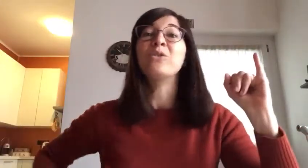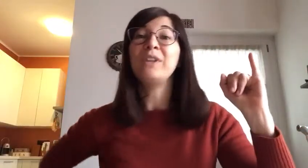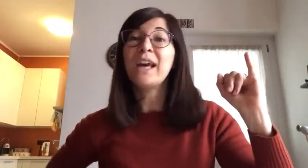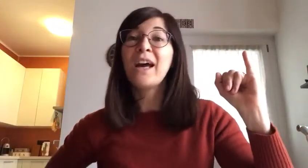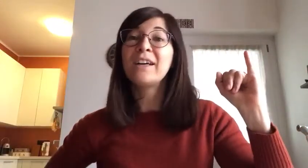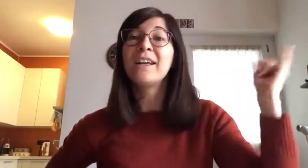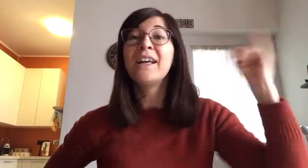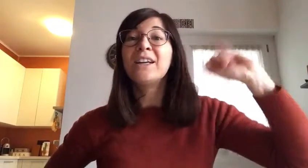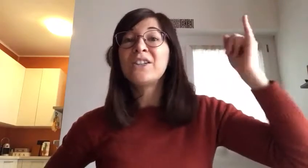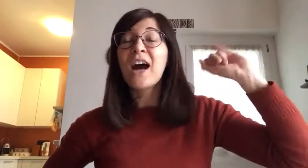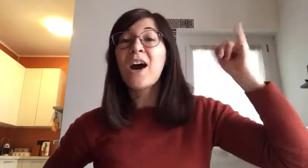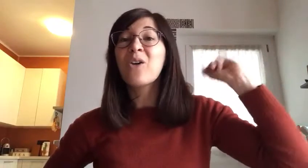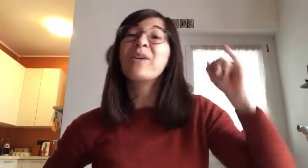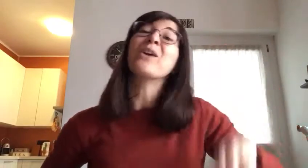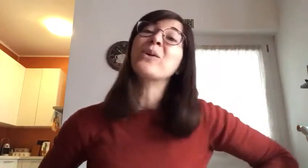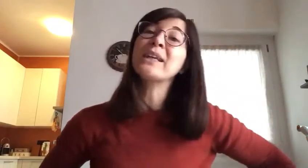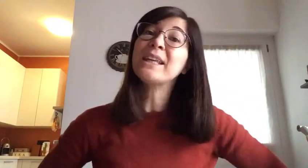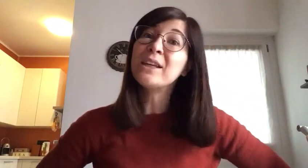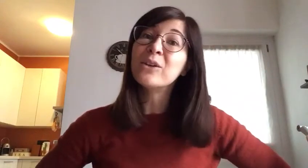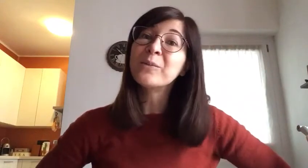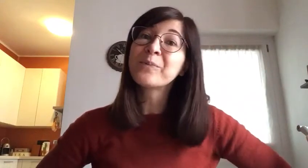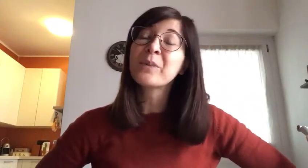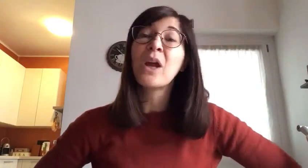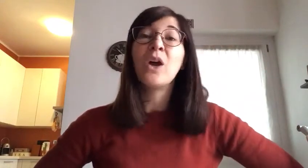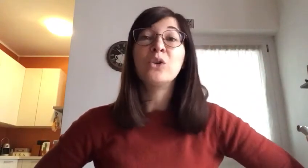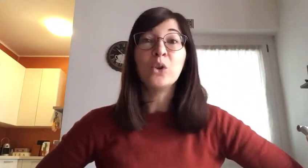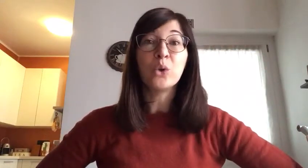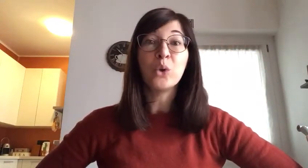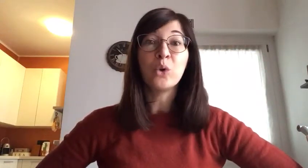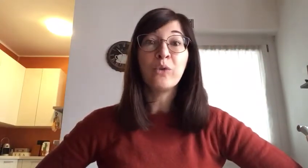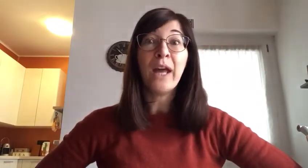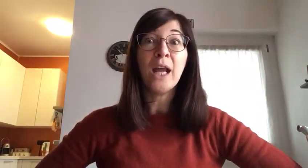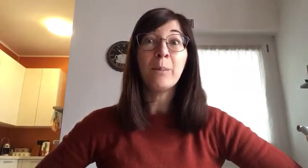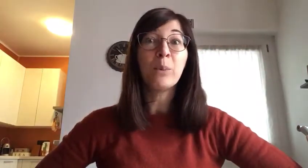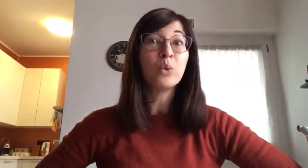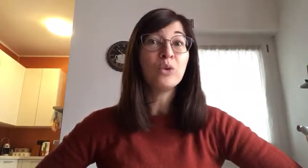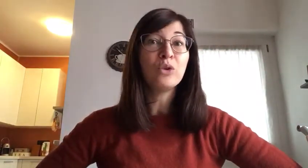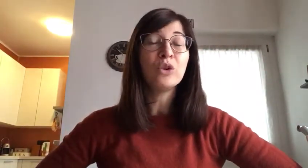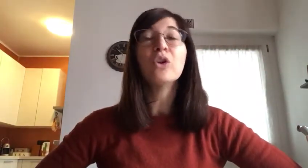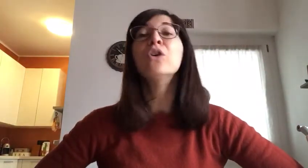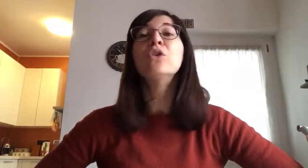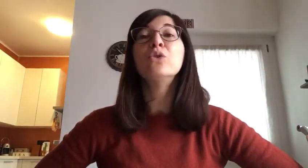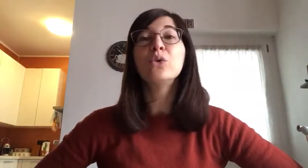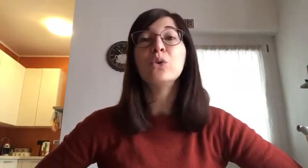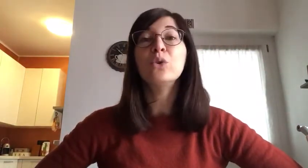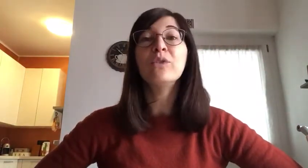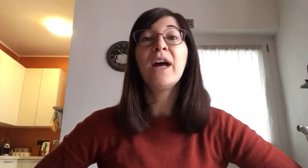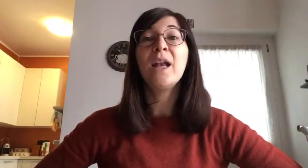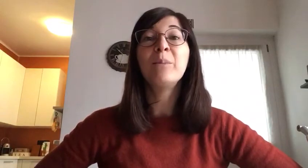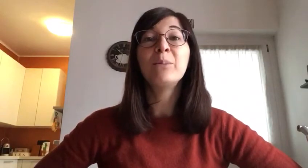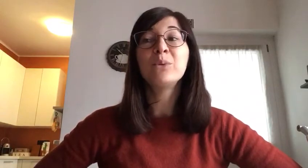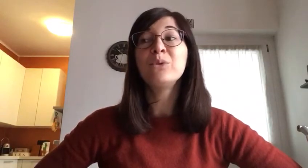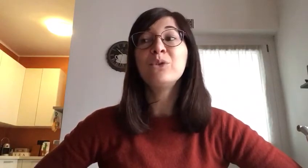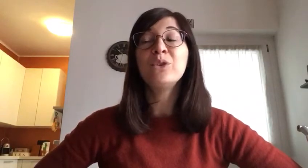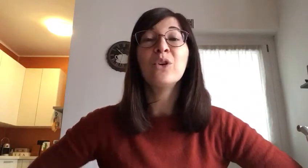via ciao vengo anch'io dove il pugno dove il pugno